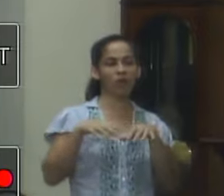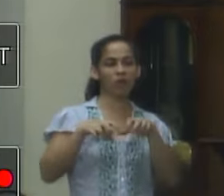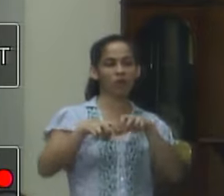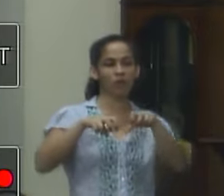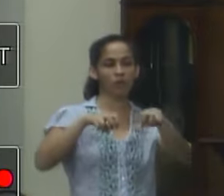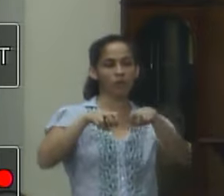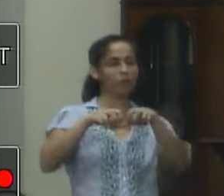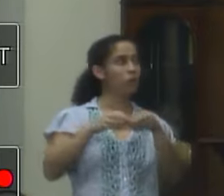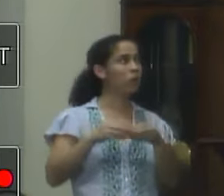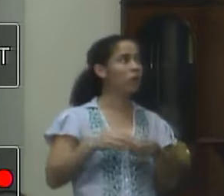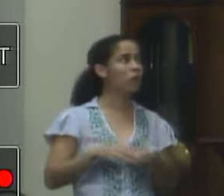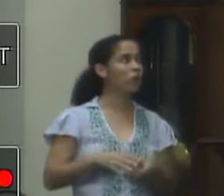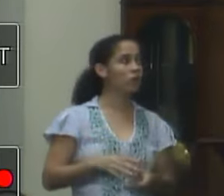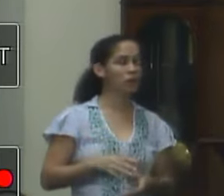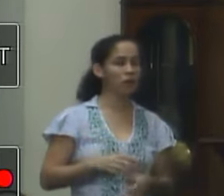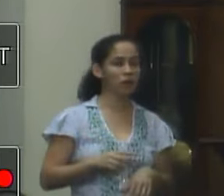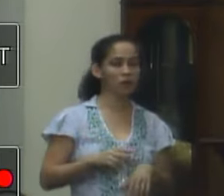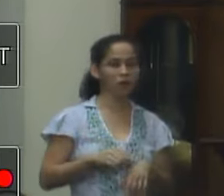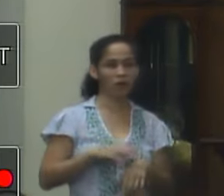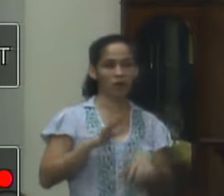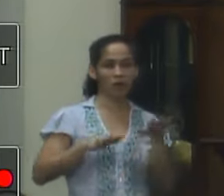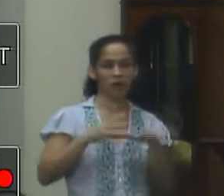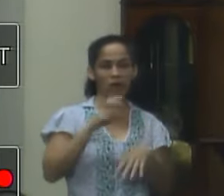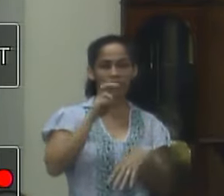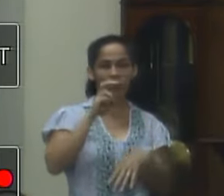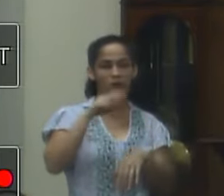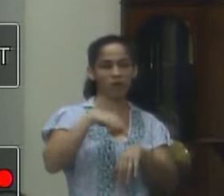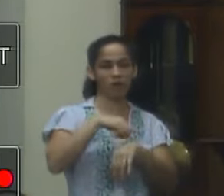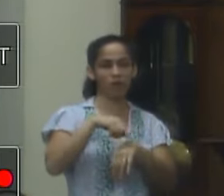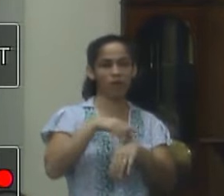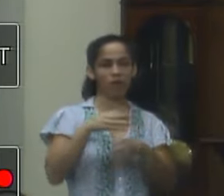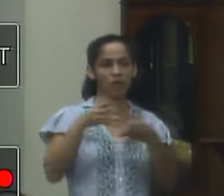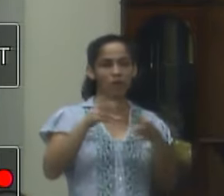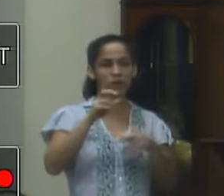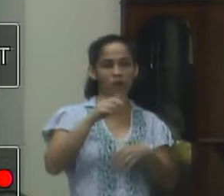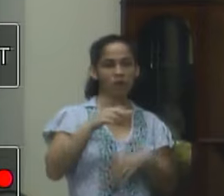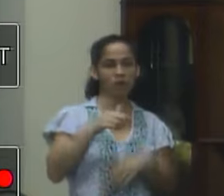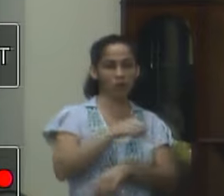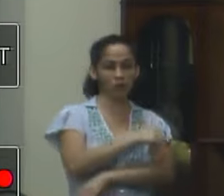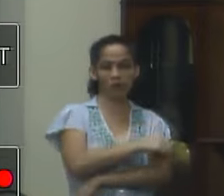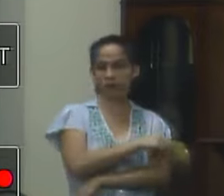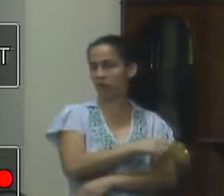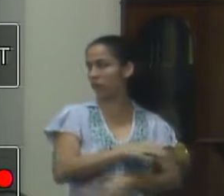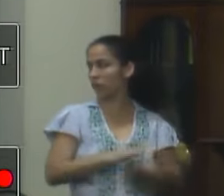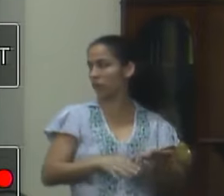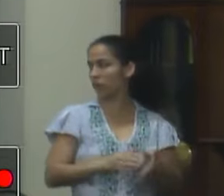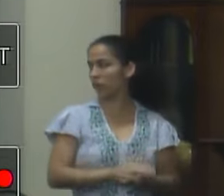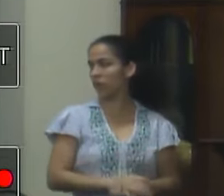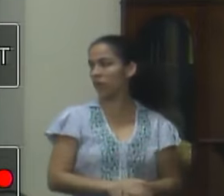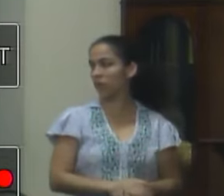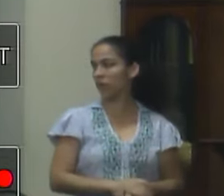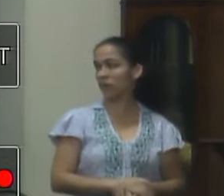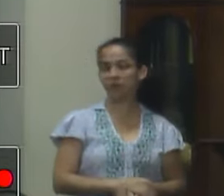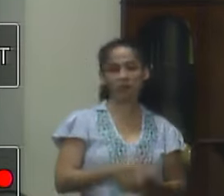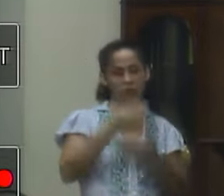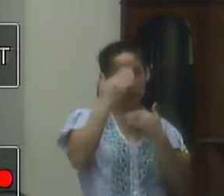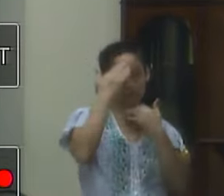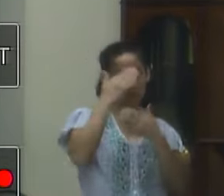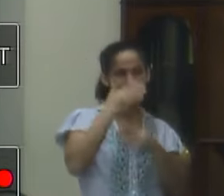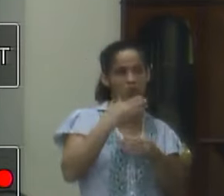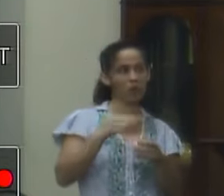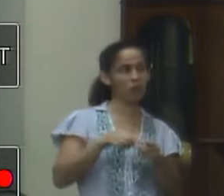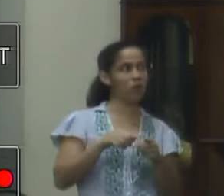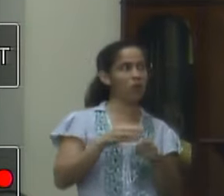dificuldade que hoje se gasta 5 horas para chegar no Rio de Janeiro então tudo isso na cabeça de um senhor que tem